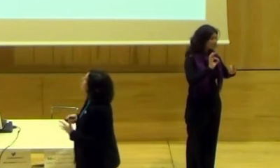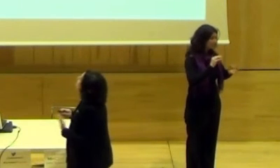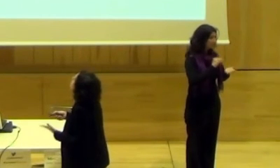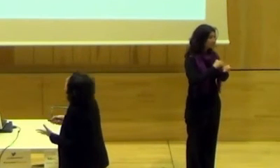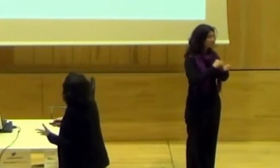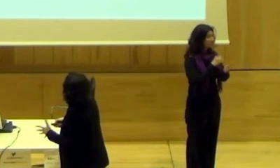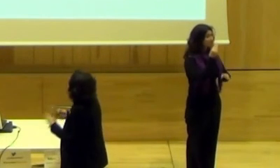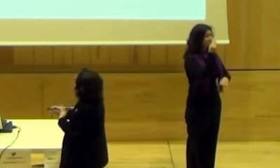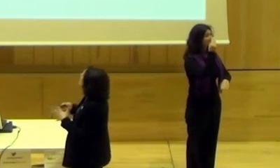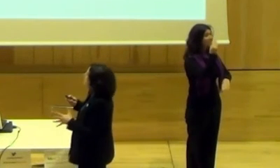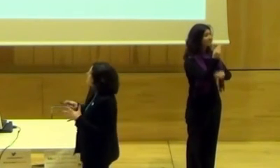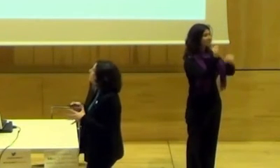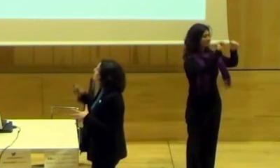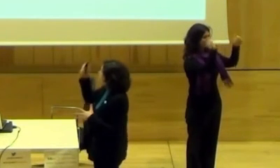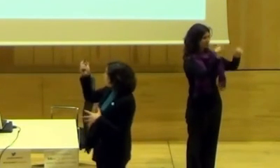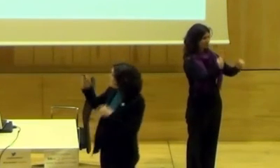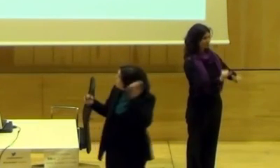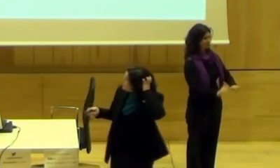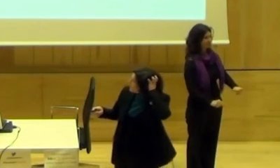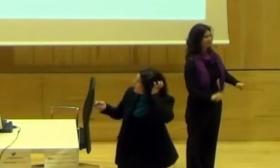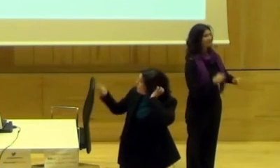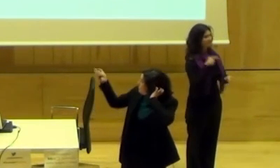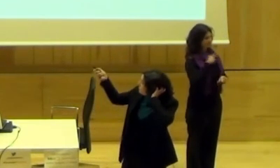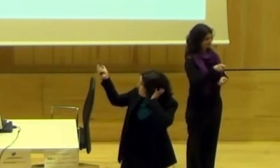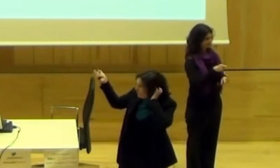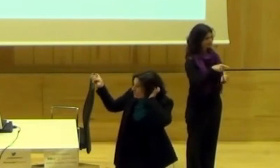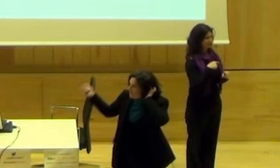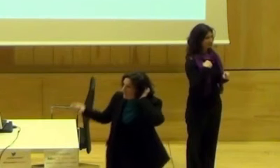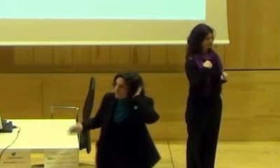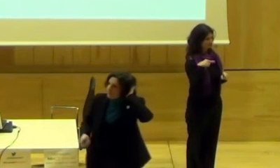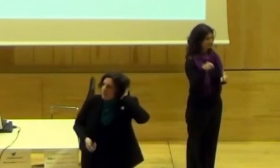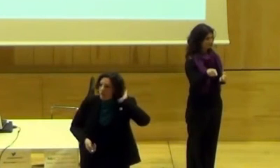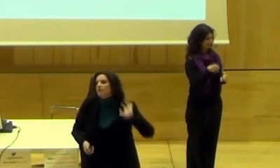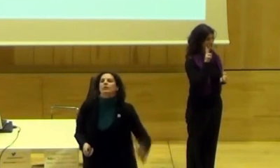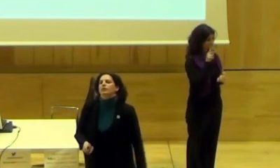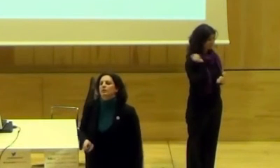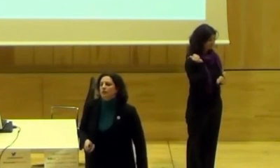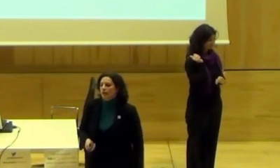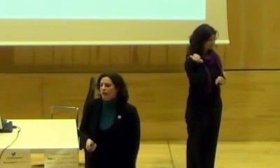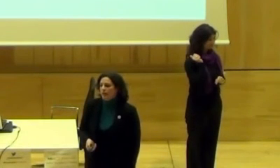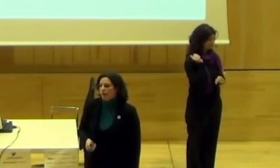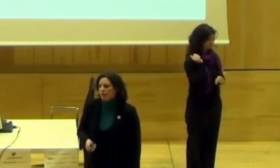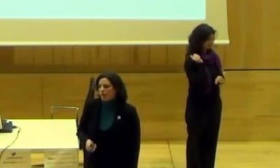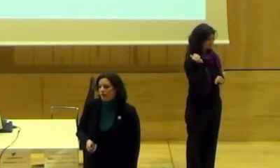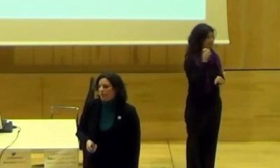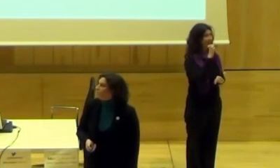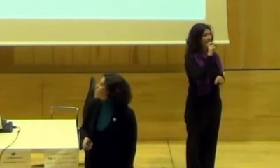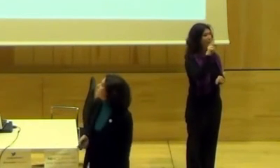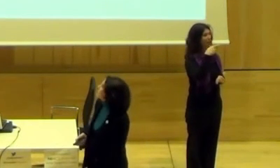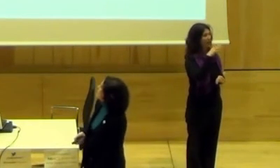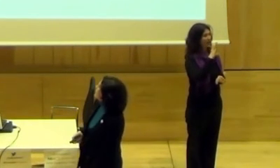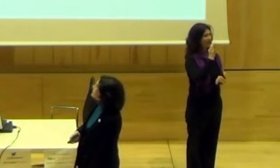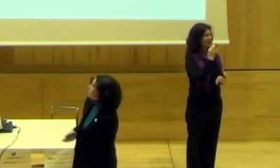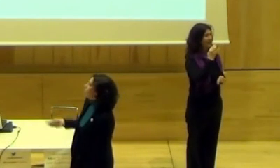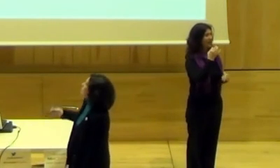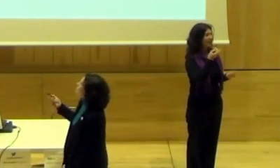muchas veces también las estatutas aparecen sexualizadas y respondiendo a canales estéticos patriarcales, como ya veis aquí a Eugenia